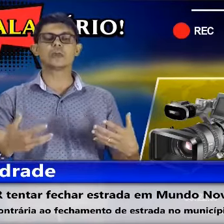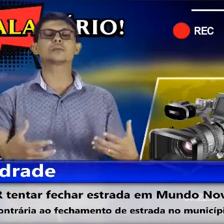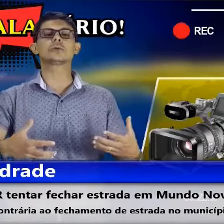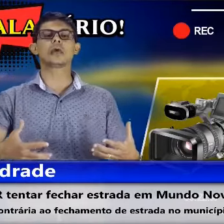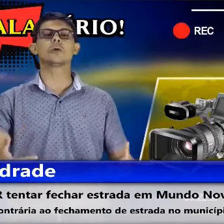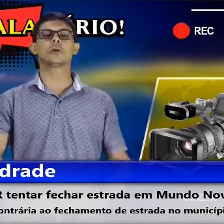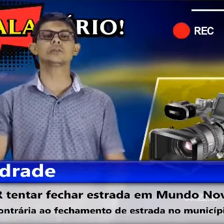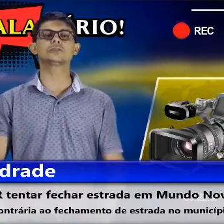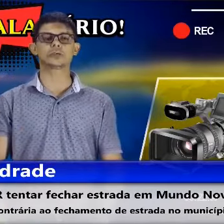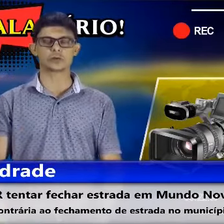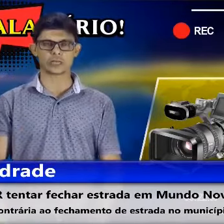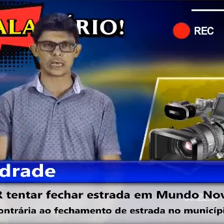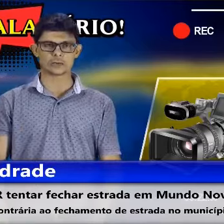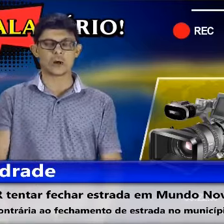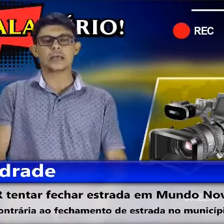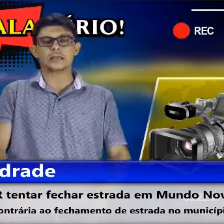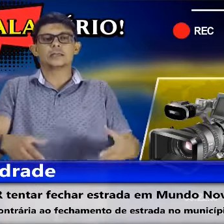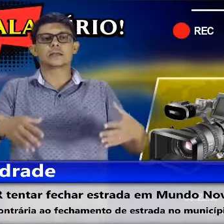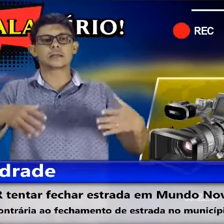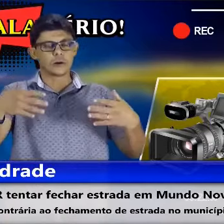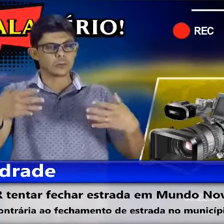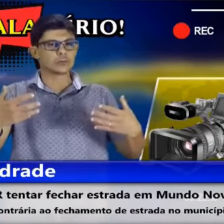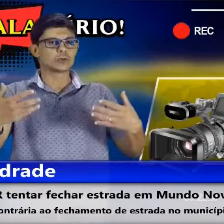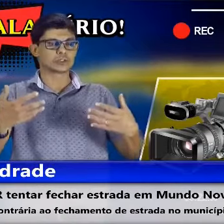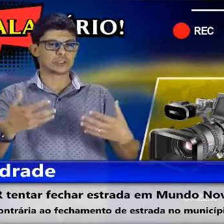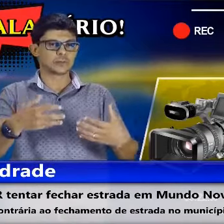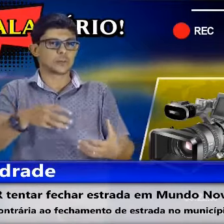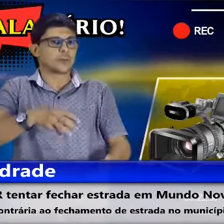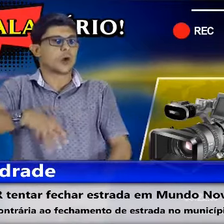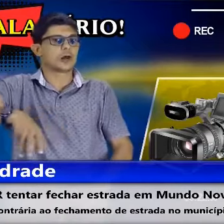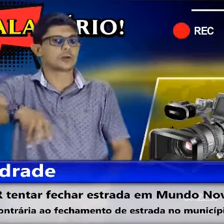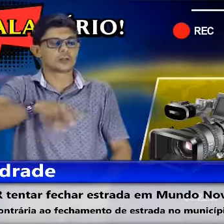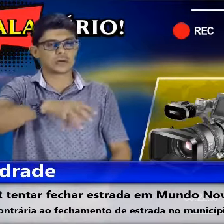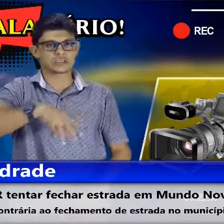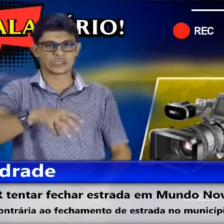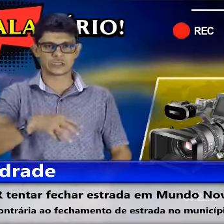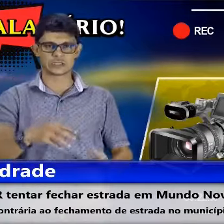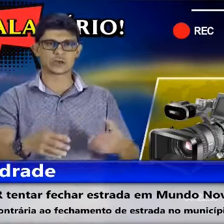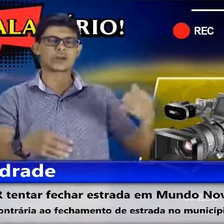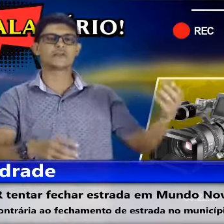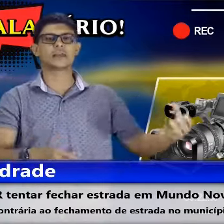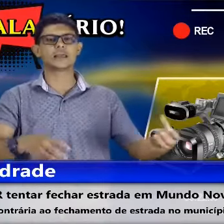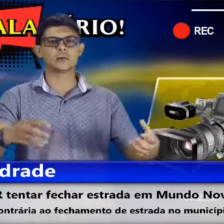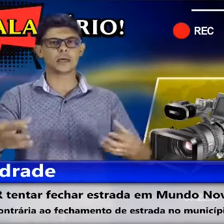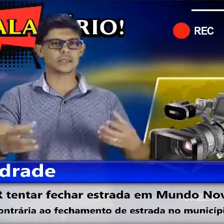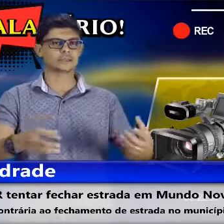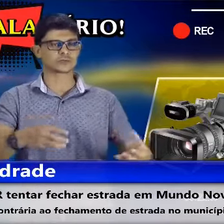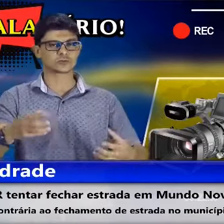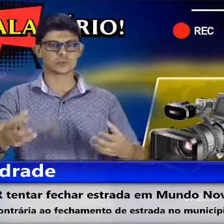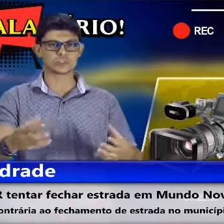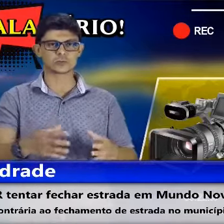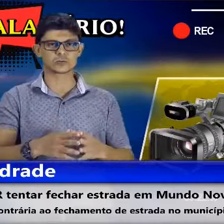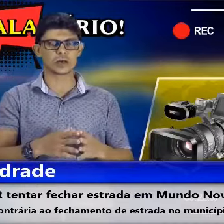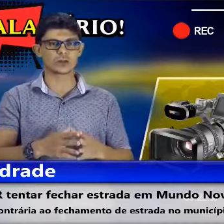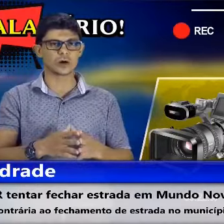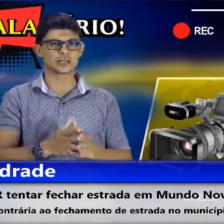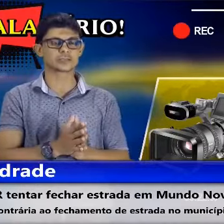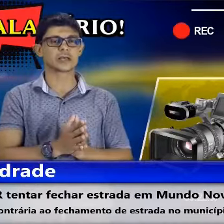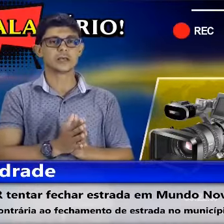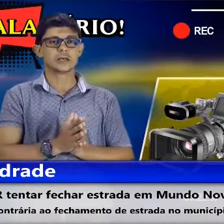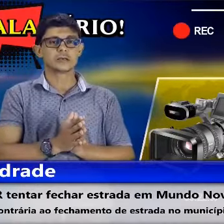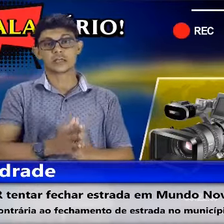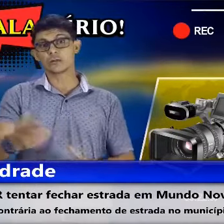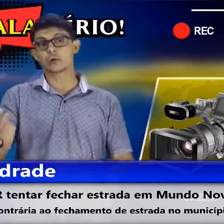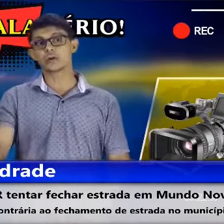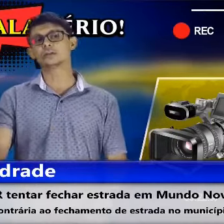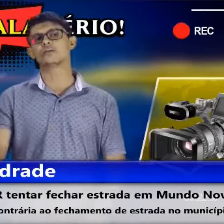investimento realmente milionário, Guaíra, que é um município polo da nossa região, na Viraí, Guaíra, são os municípios maiores,